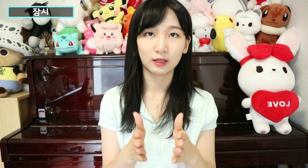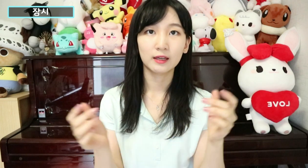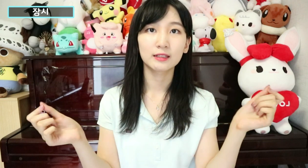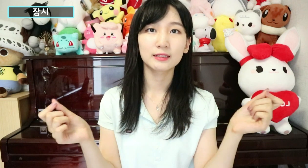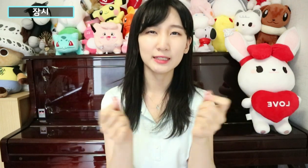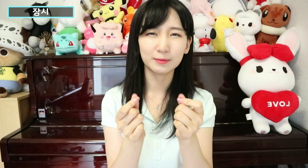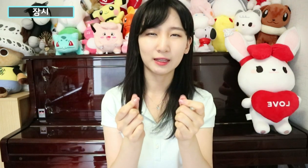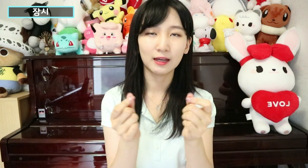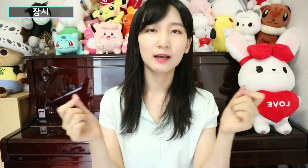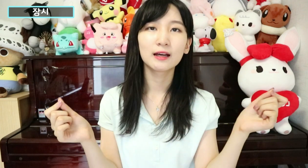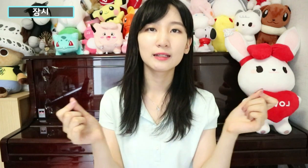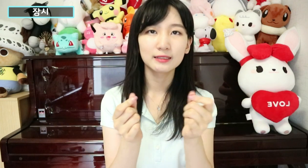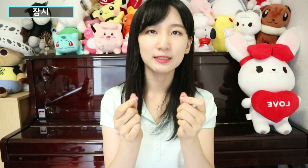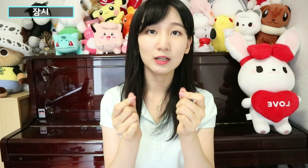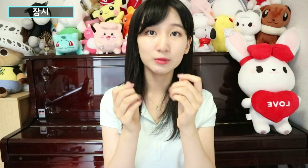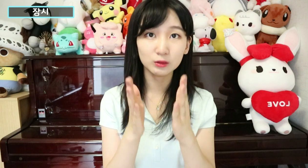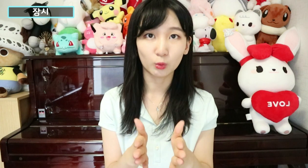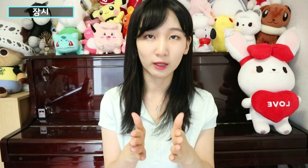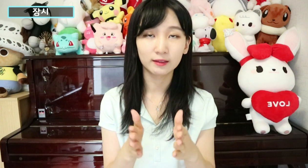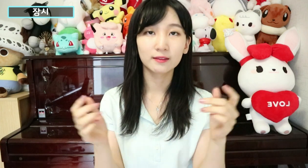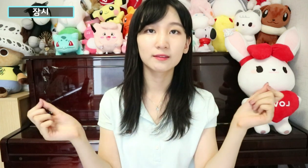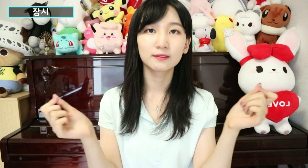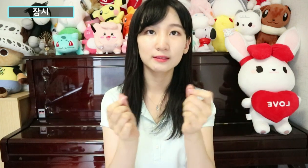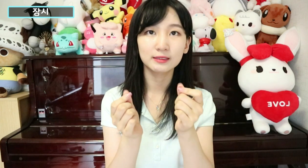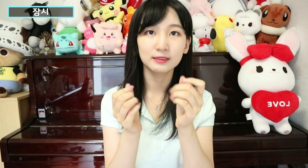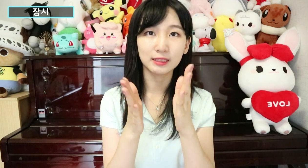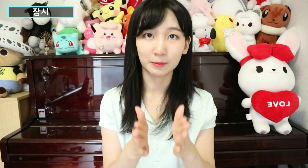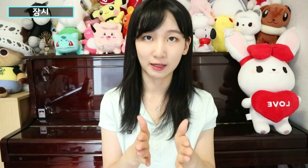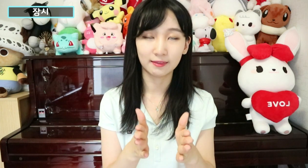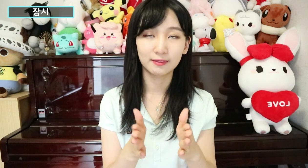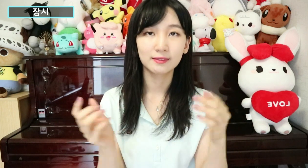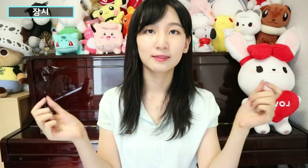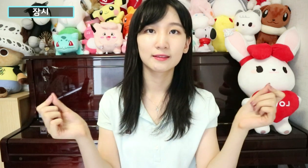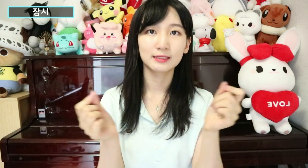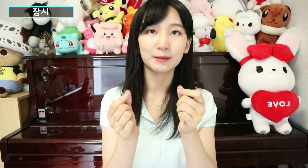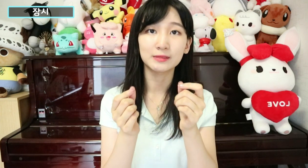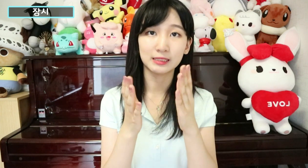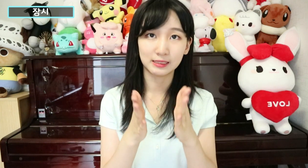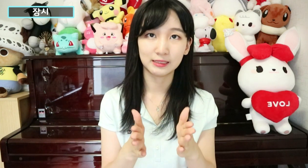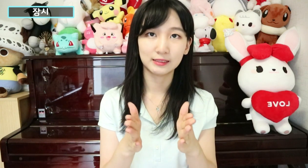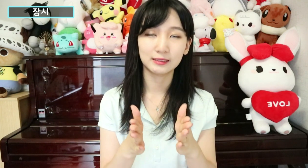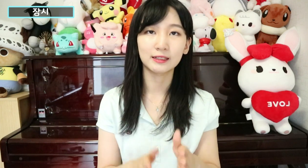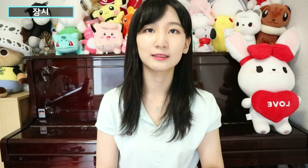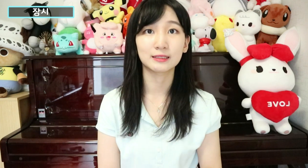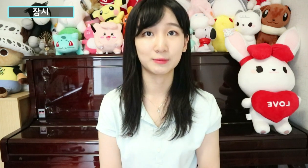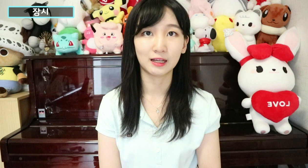짧다. 짧은 동안. 잠깐. 잠시. 라는 뜻입니다.